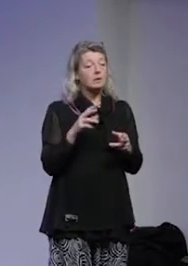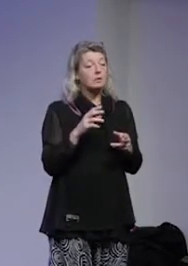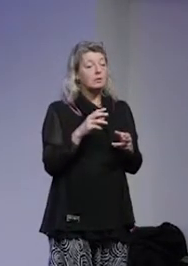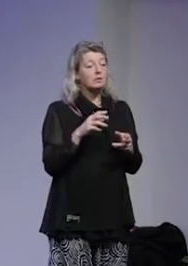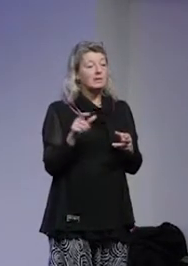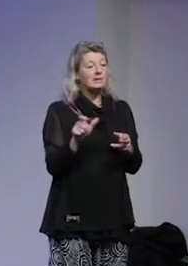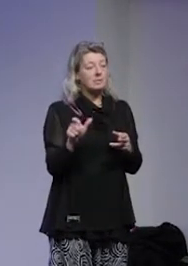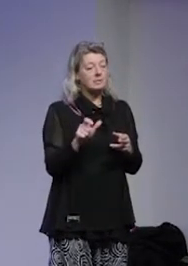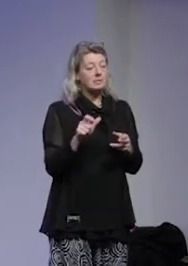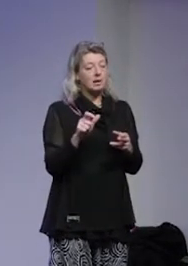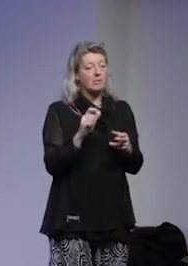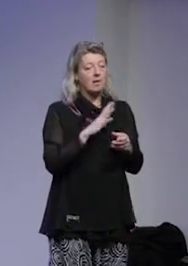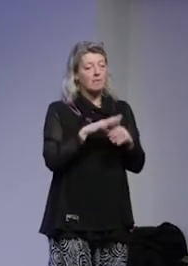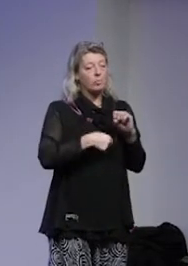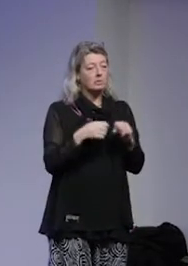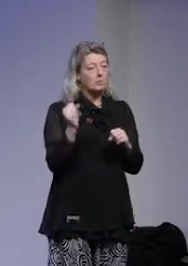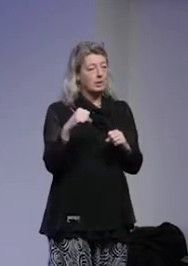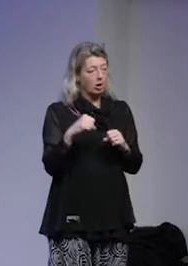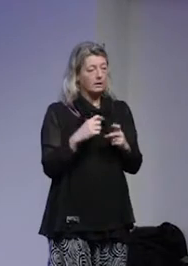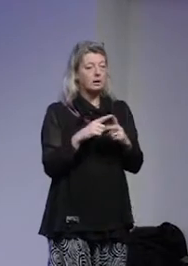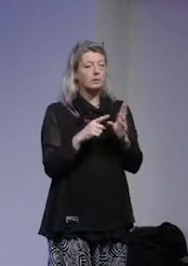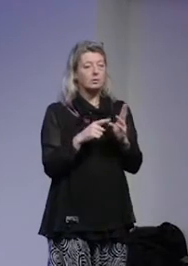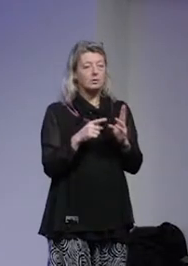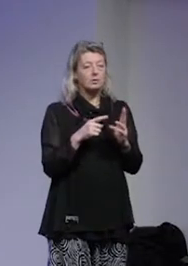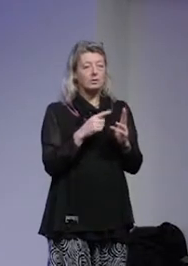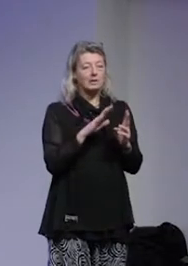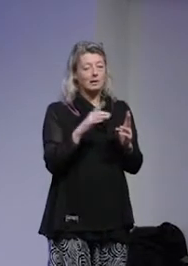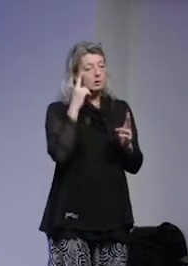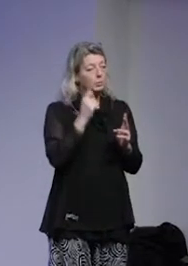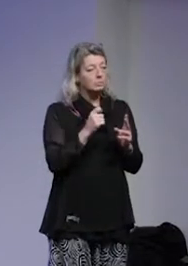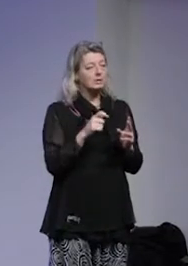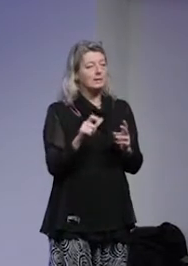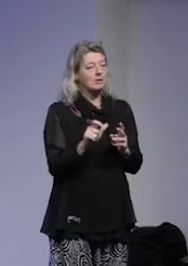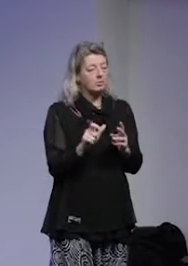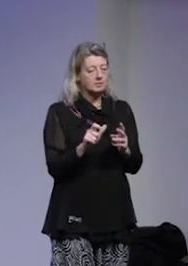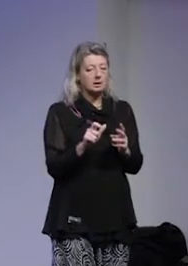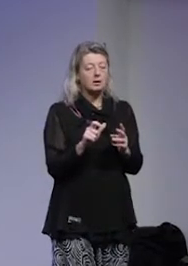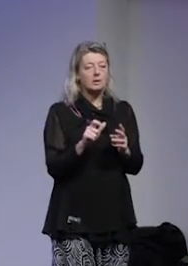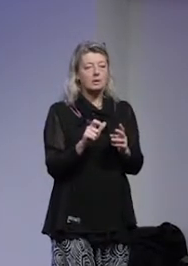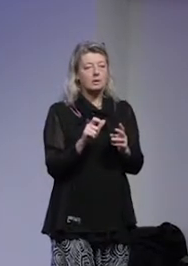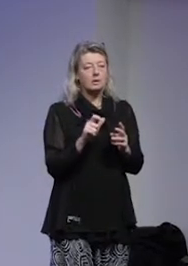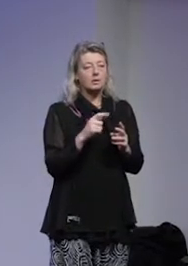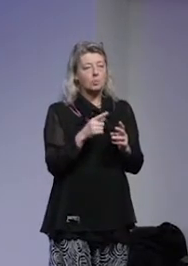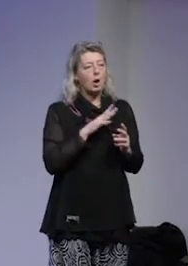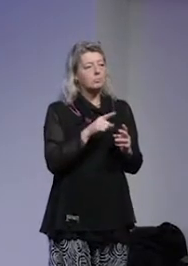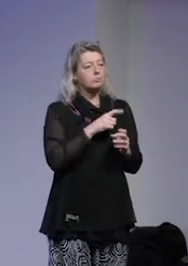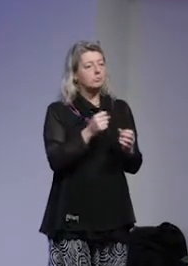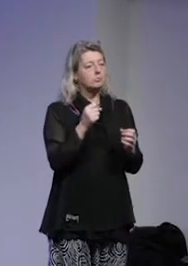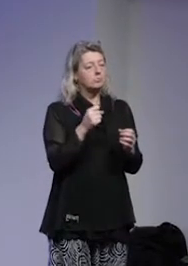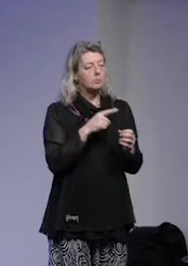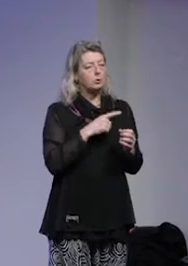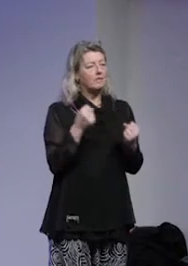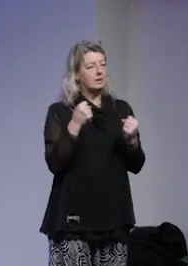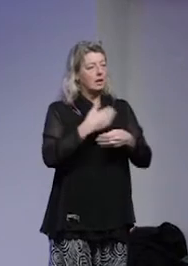islamistiska våldsbejakande extremismen så har de islamistiska trosamfunden en mycket viktig roll att